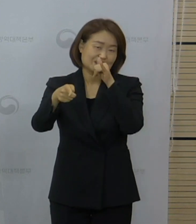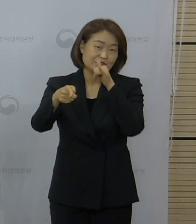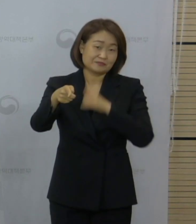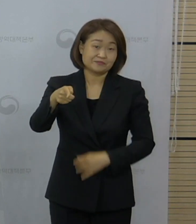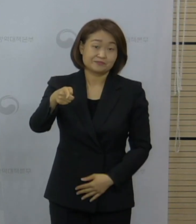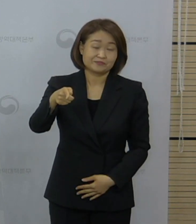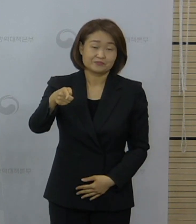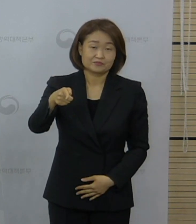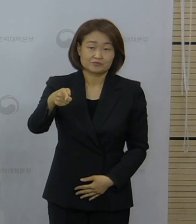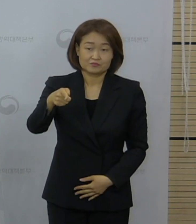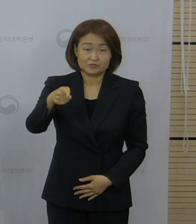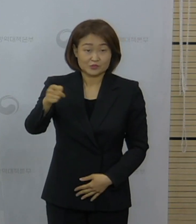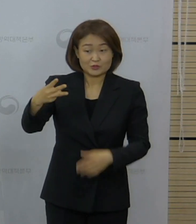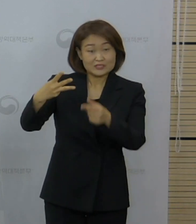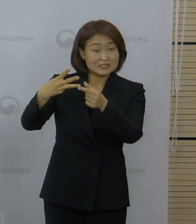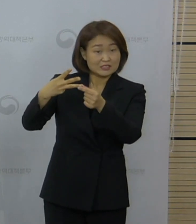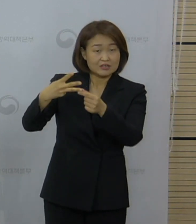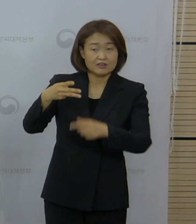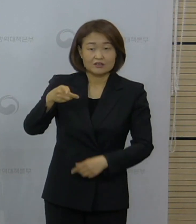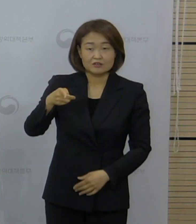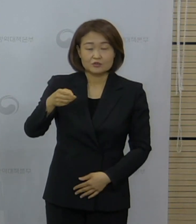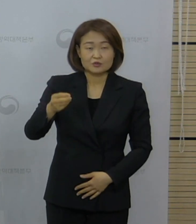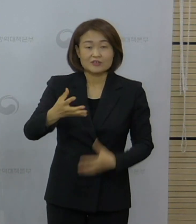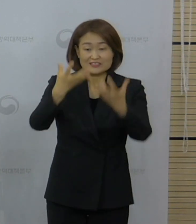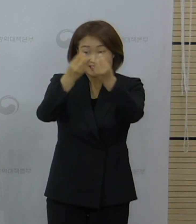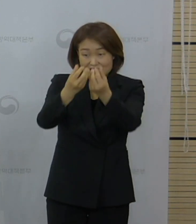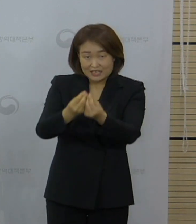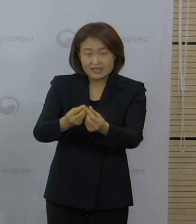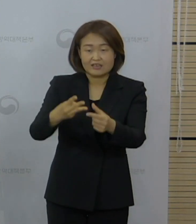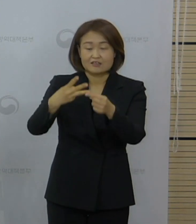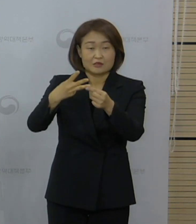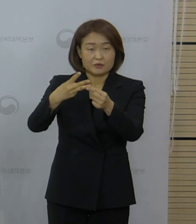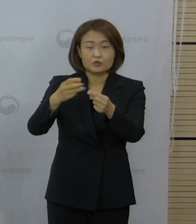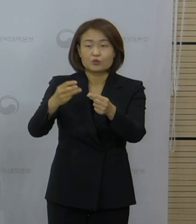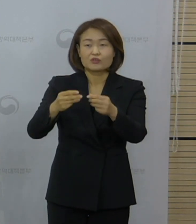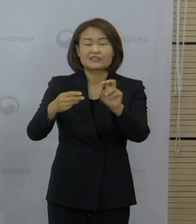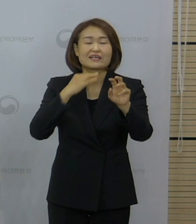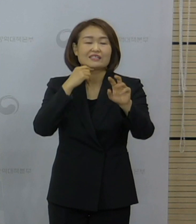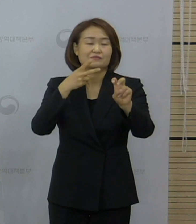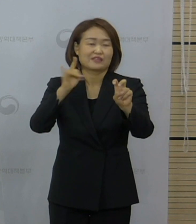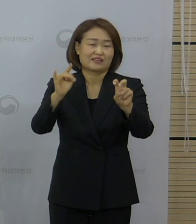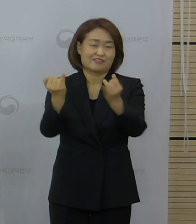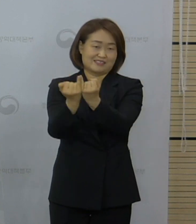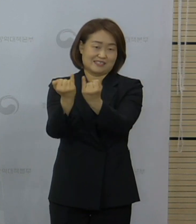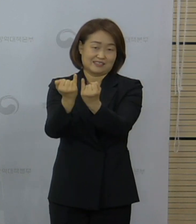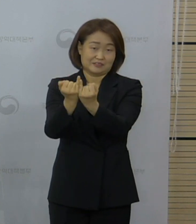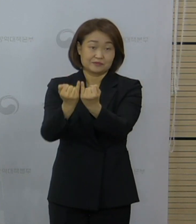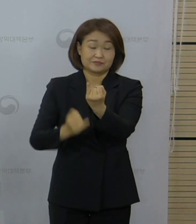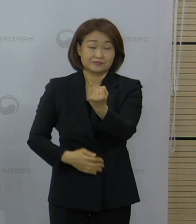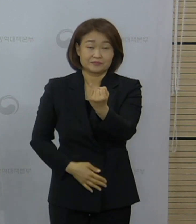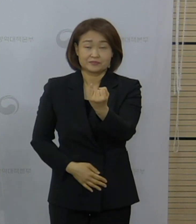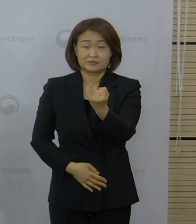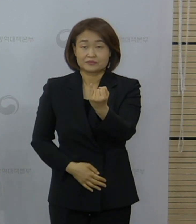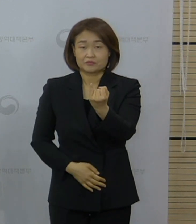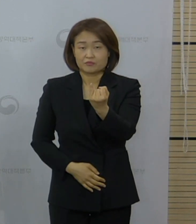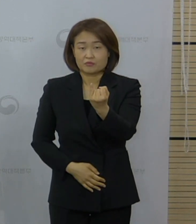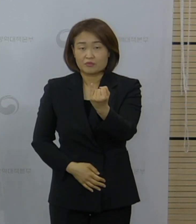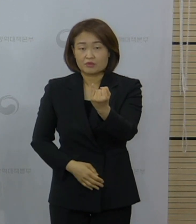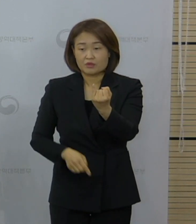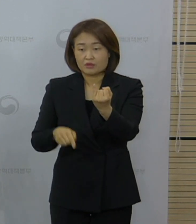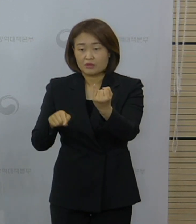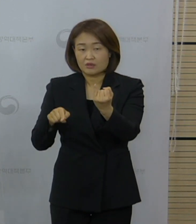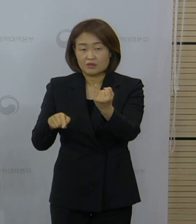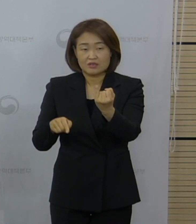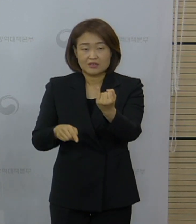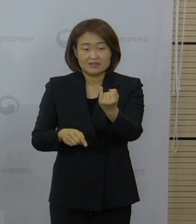세 번째 사례로 기억하고 있습니다. 20대 여성분인 경우에는 서로 다른